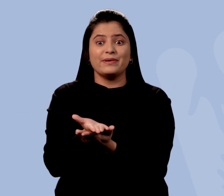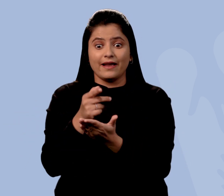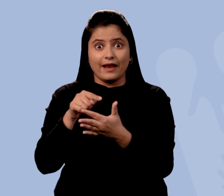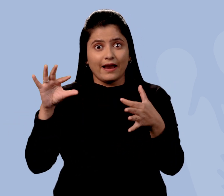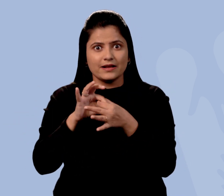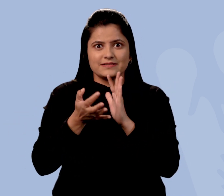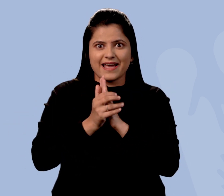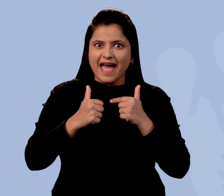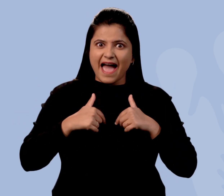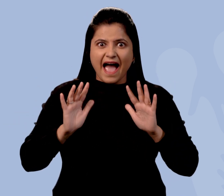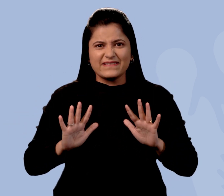है।